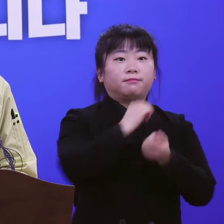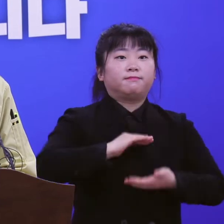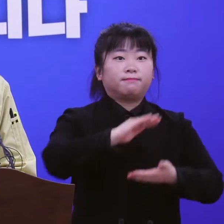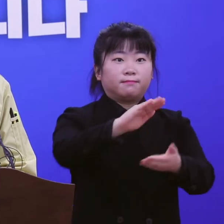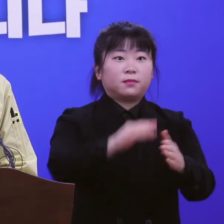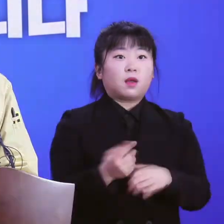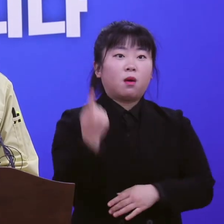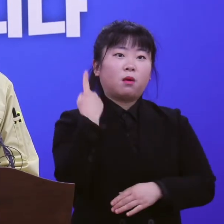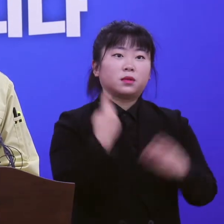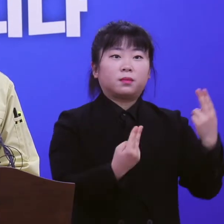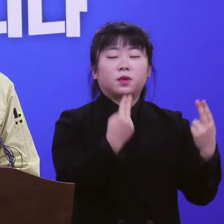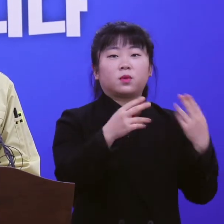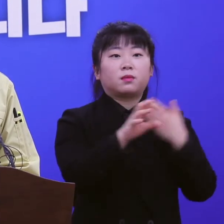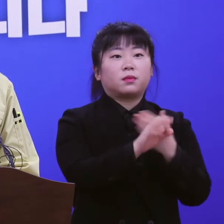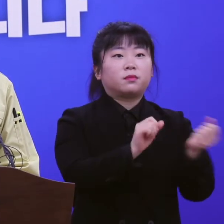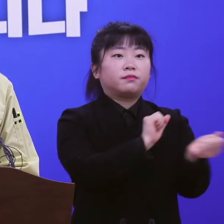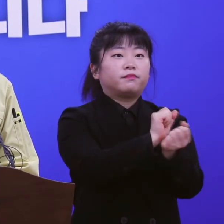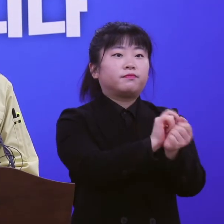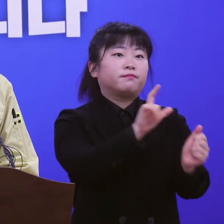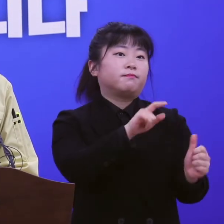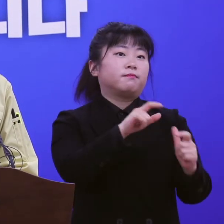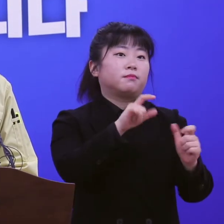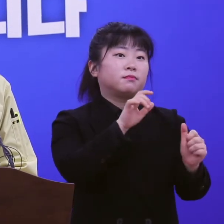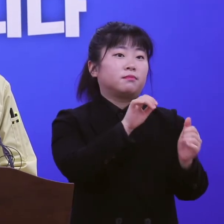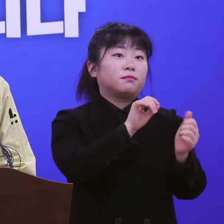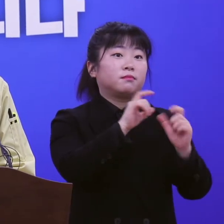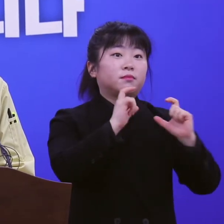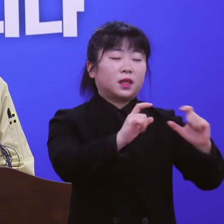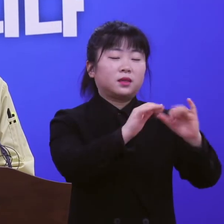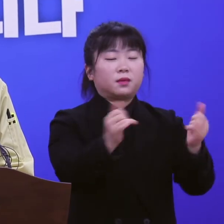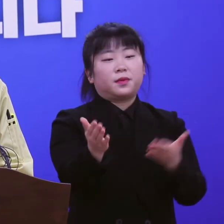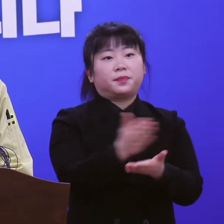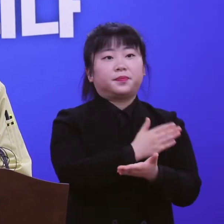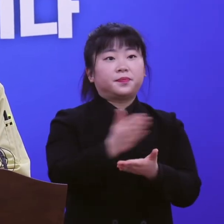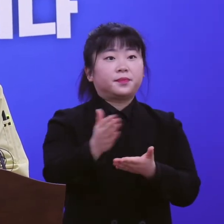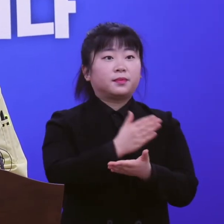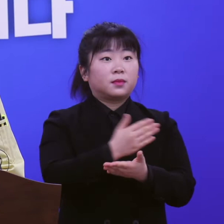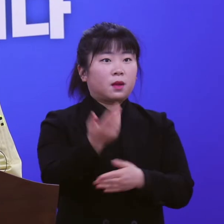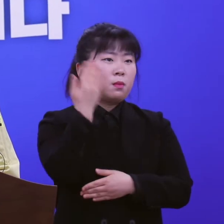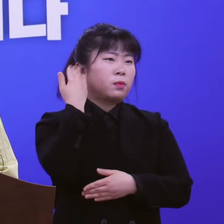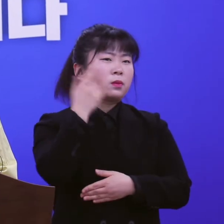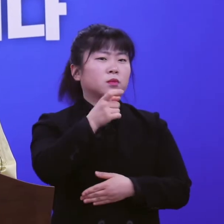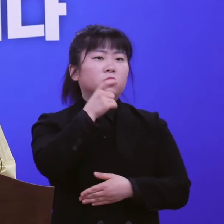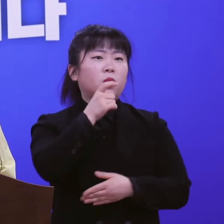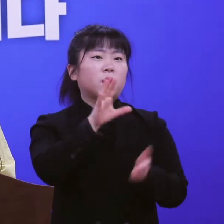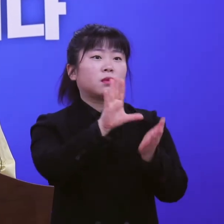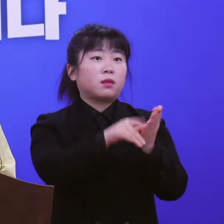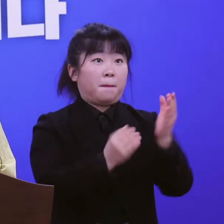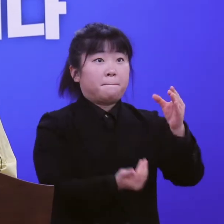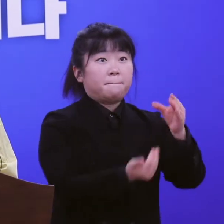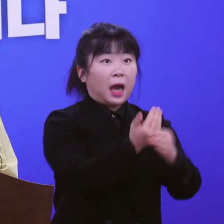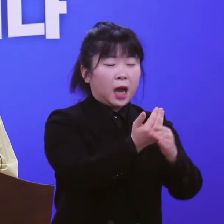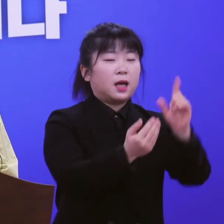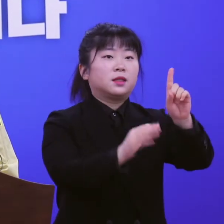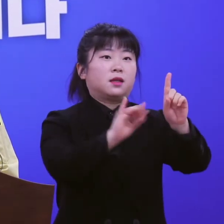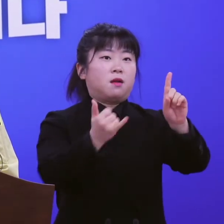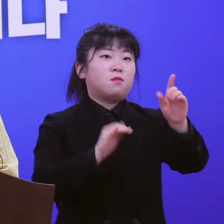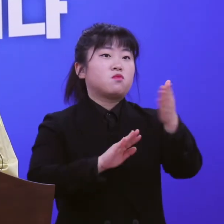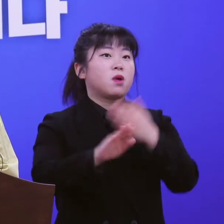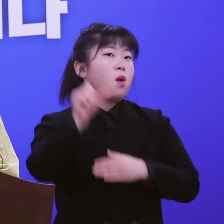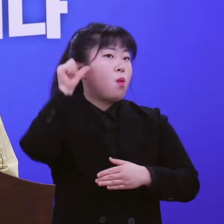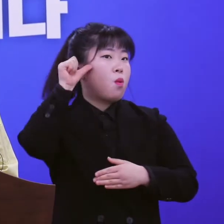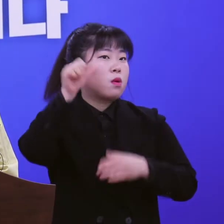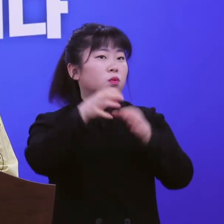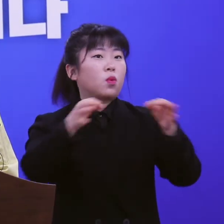어제 대비 추가 확진자는 없습니다. 지난 수요일 확진자 1명 발생 이후 5일째